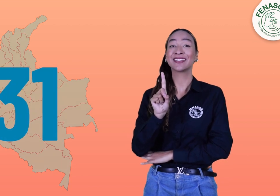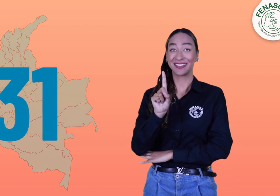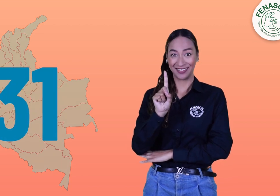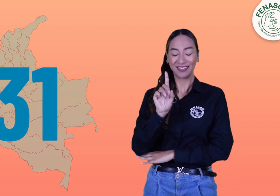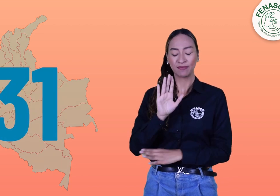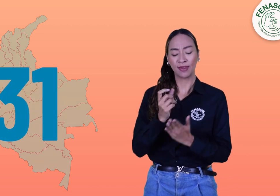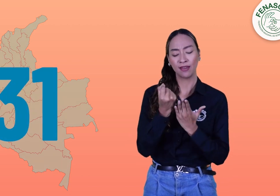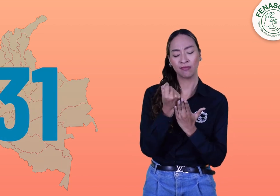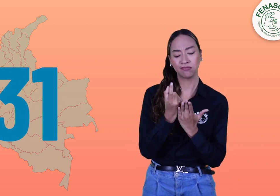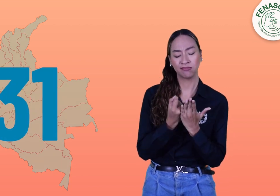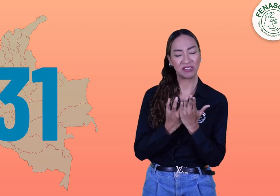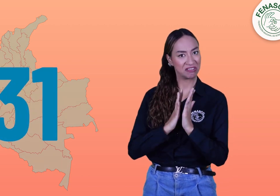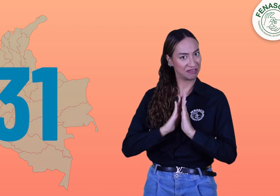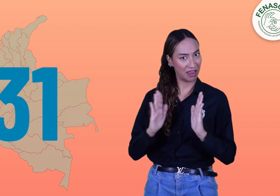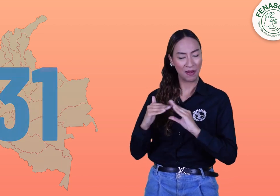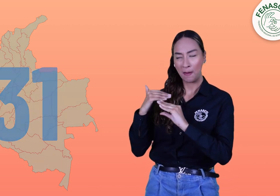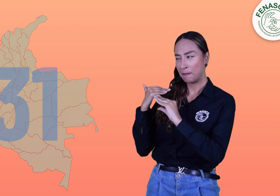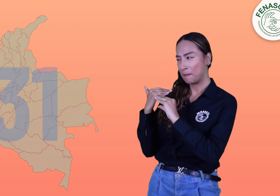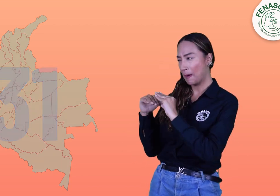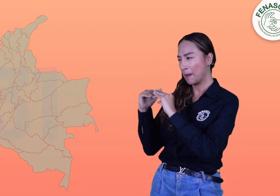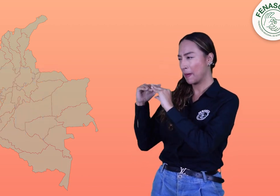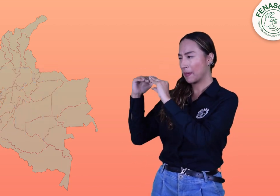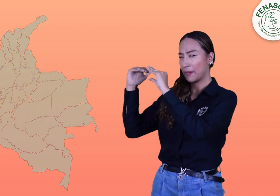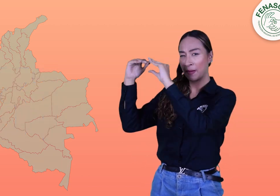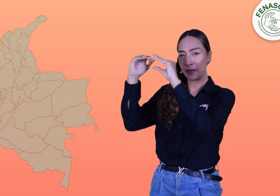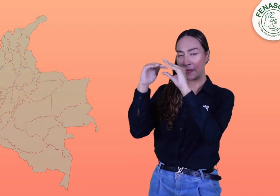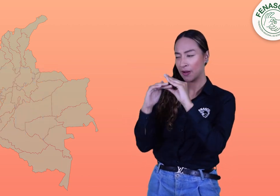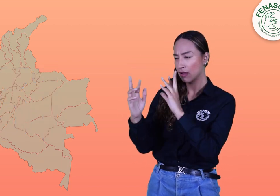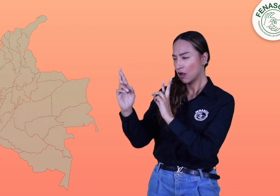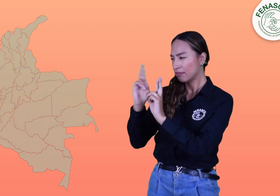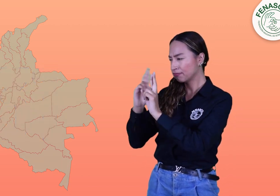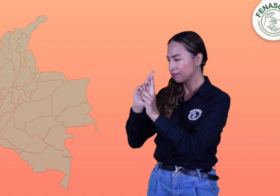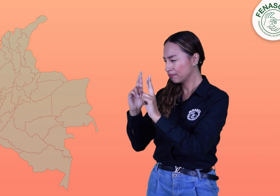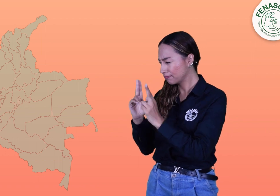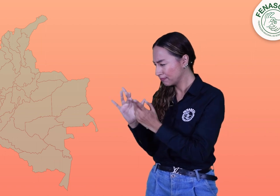de las cuales respondieron un total de 25 asociaciones.